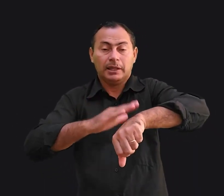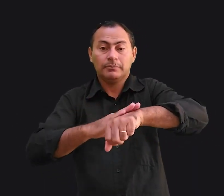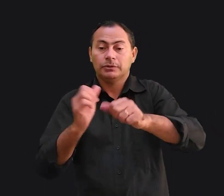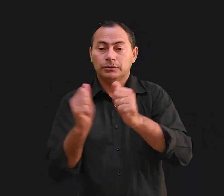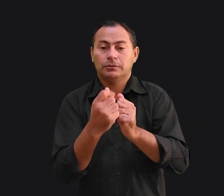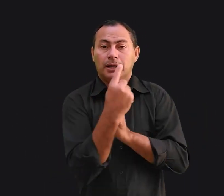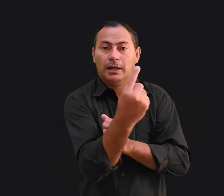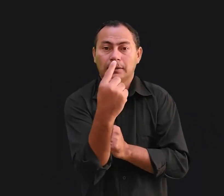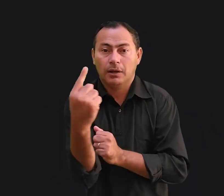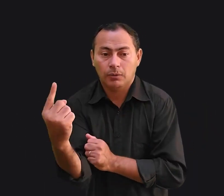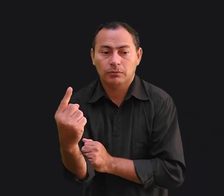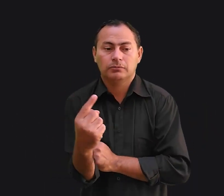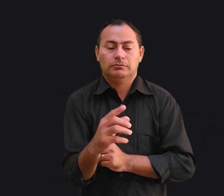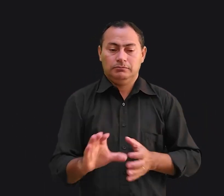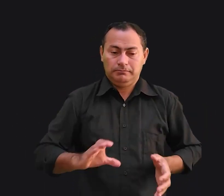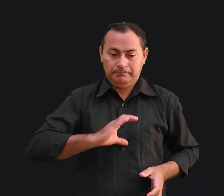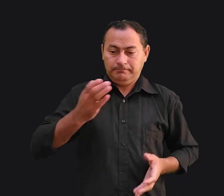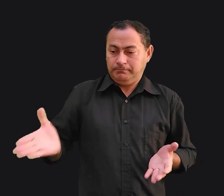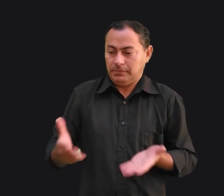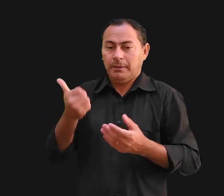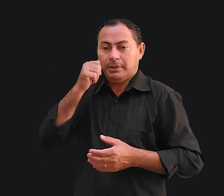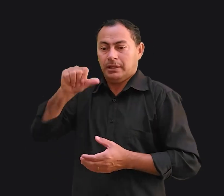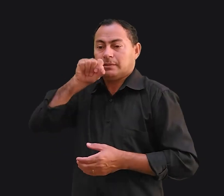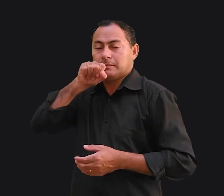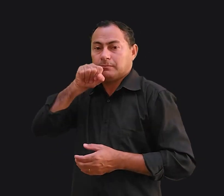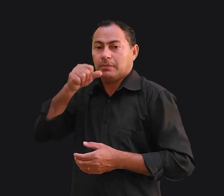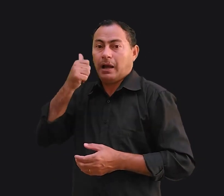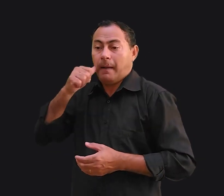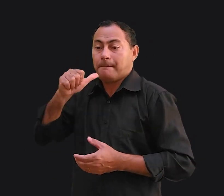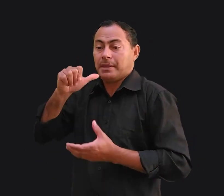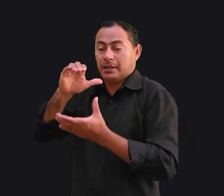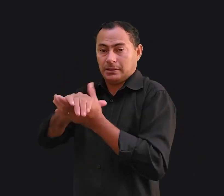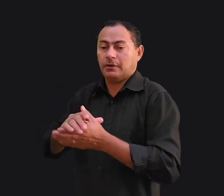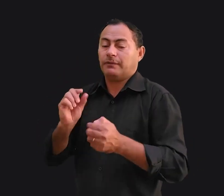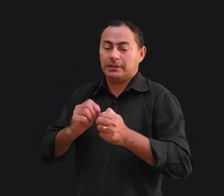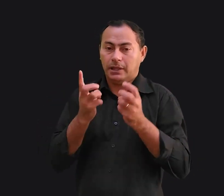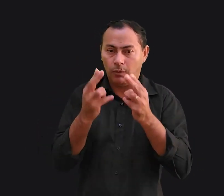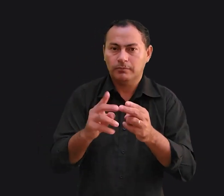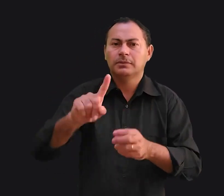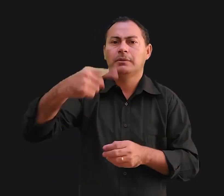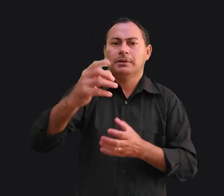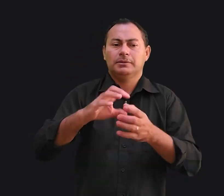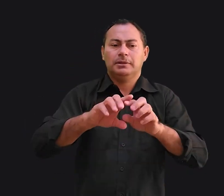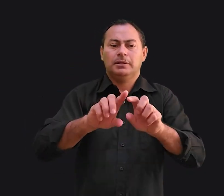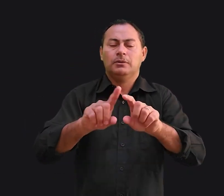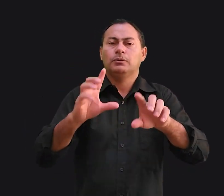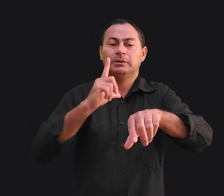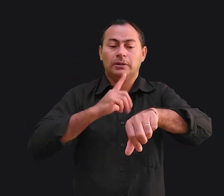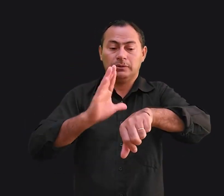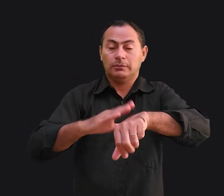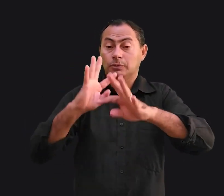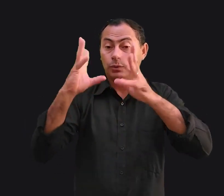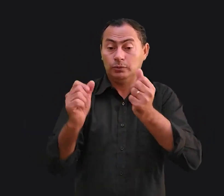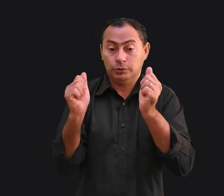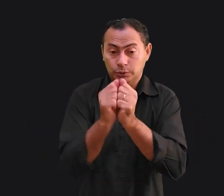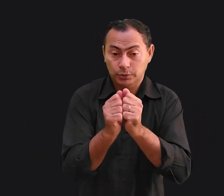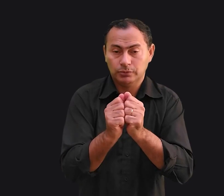sós com cada um deles e encorajava minha esposa a fazer o mesmo. Depois, separávamos um tempo com todos os filhos juntos,